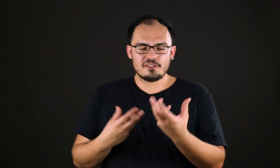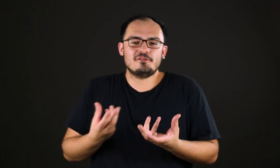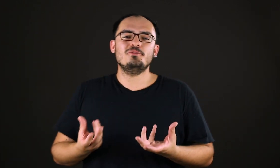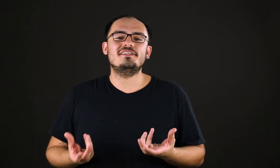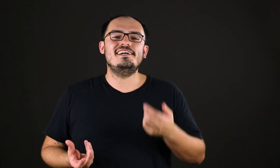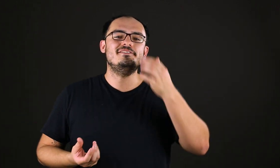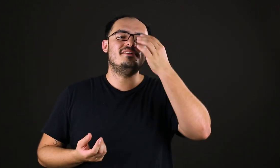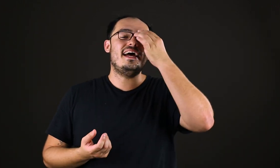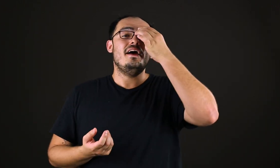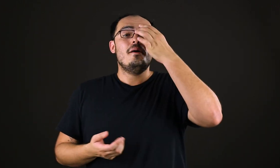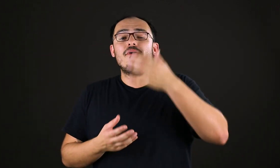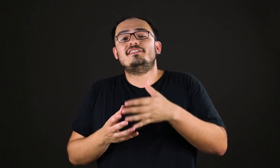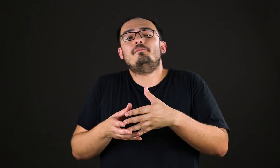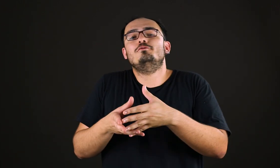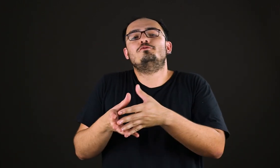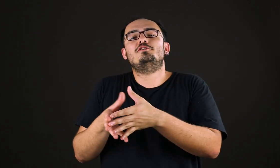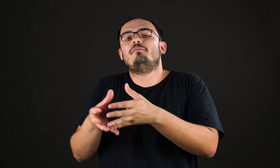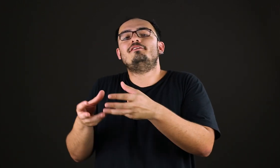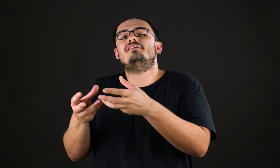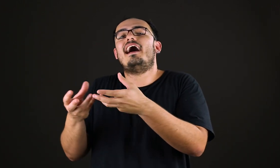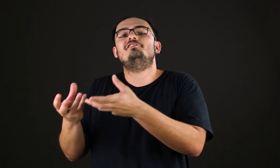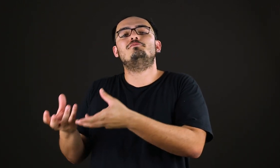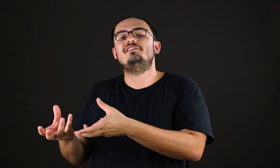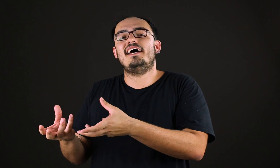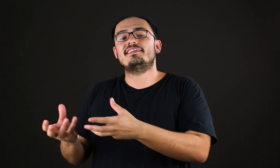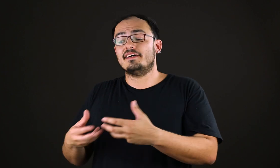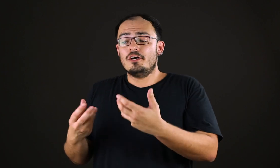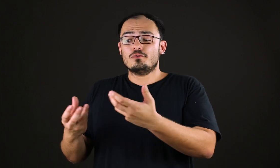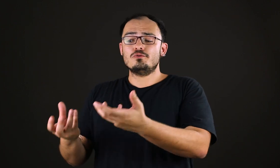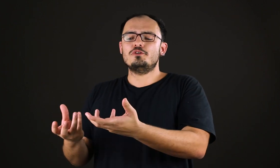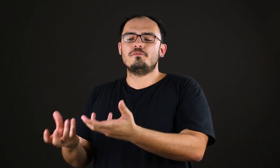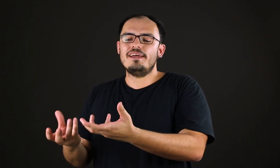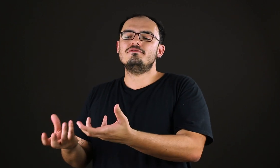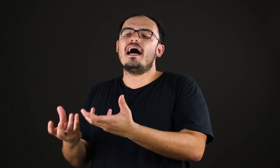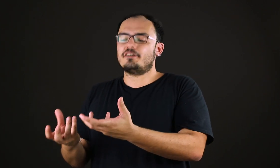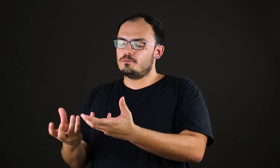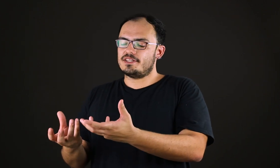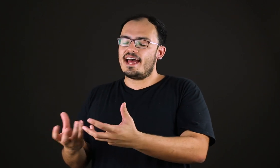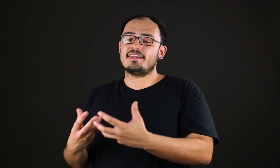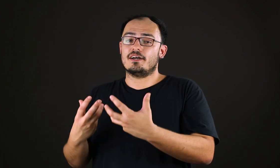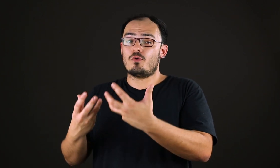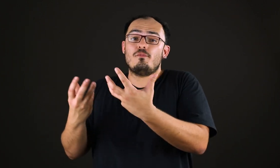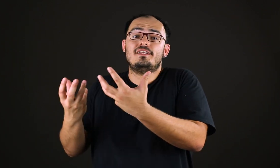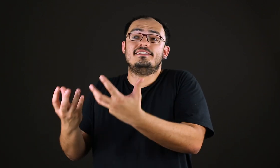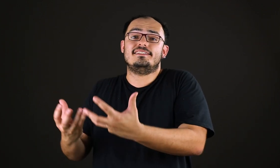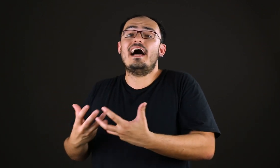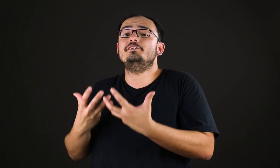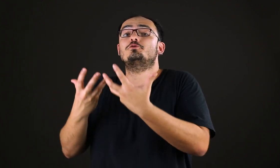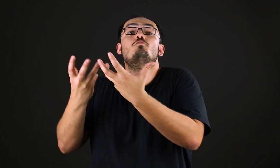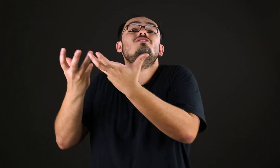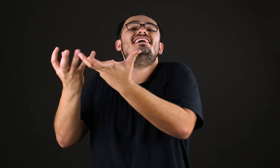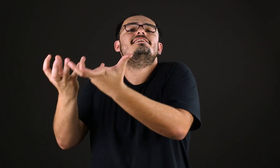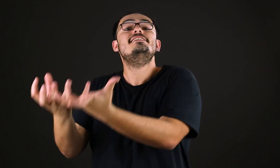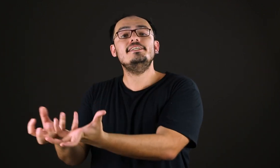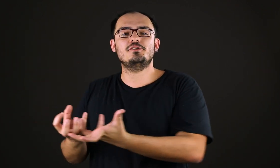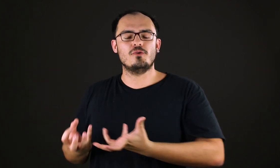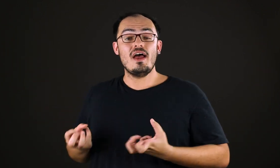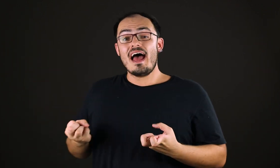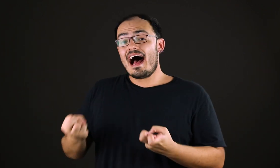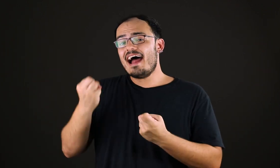coisas vão mudando, né? Por exemplo, com o surgimento da arte moderna. Com o surgimento da arte moderna, com a modernidade, com o modernismo, a